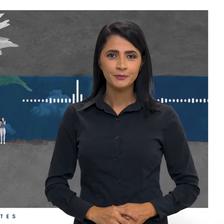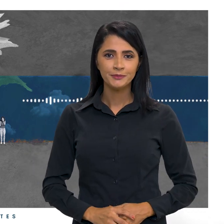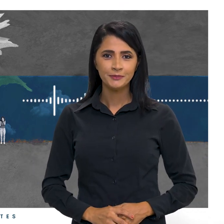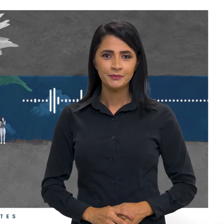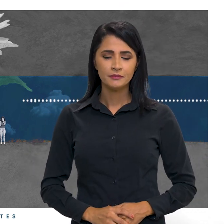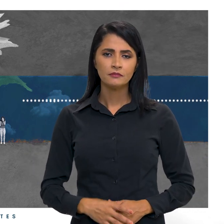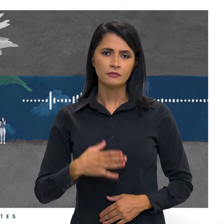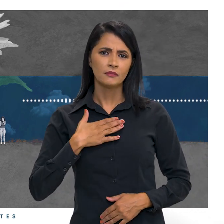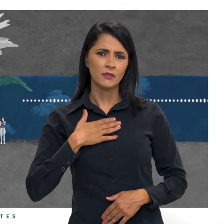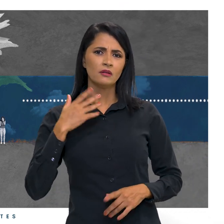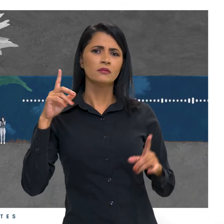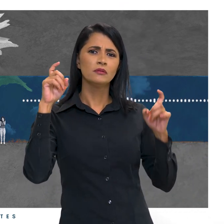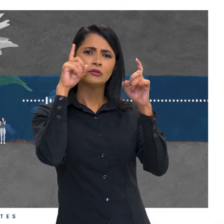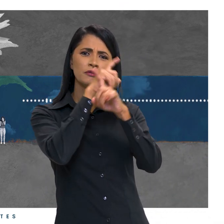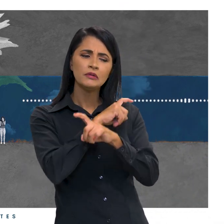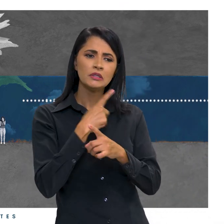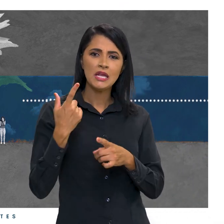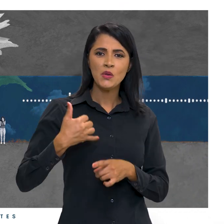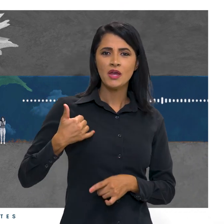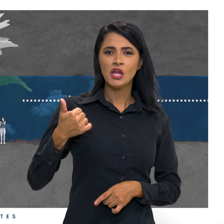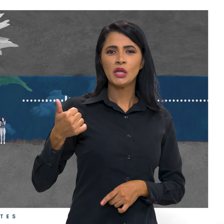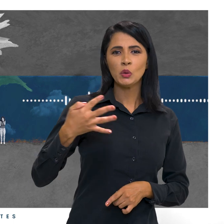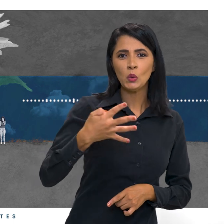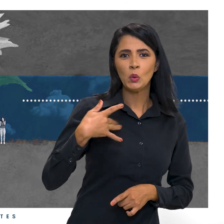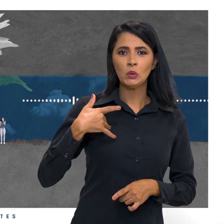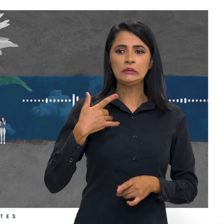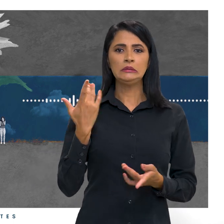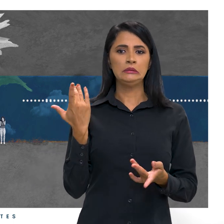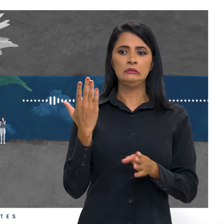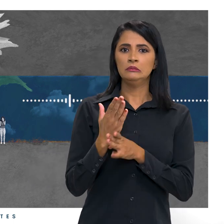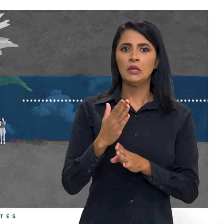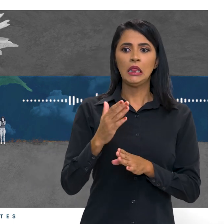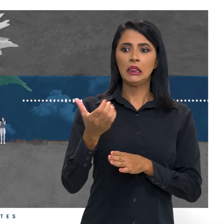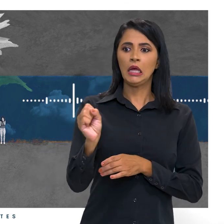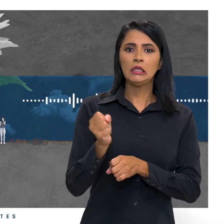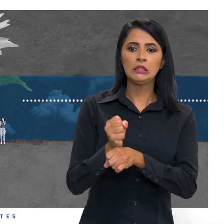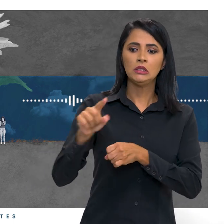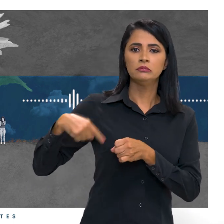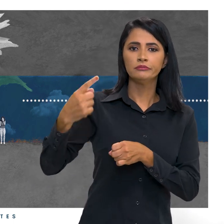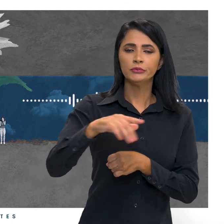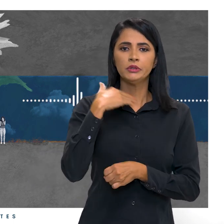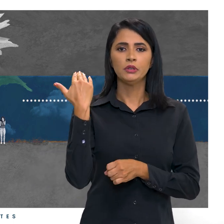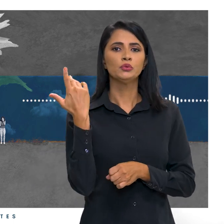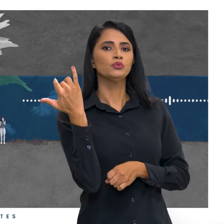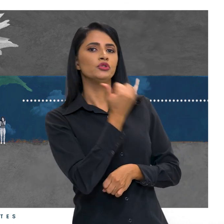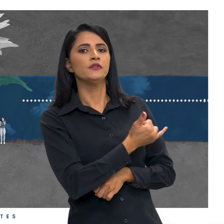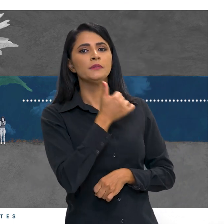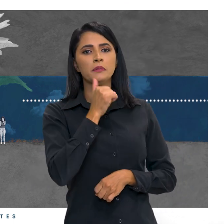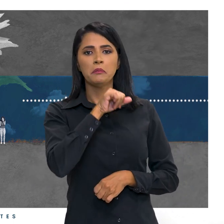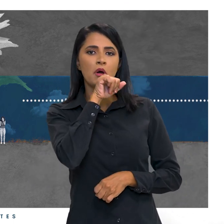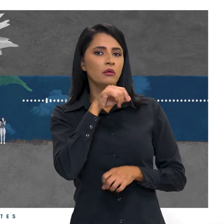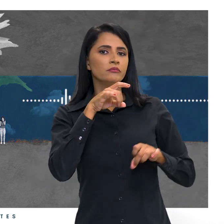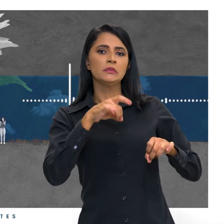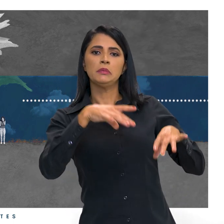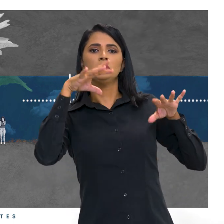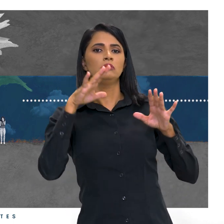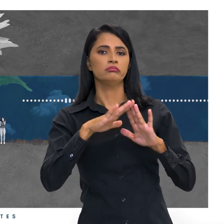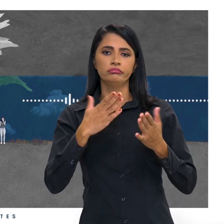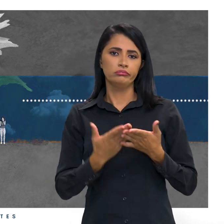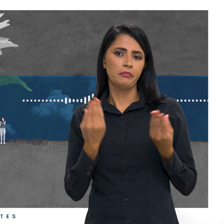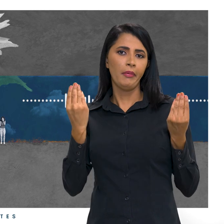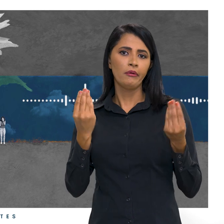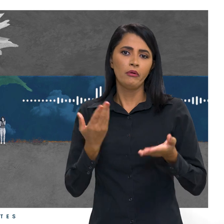Para mim foi muito difícil, porque quando eu tinha 14 anos eu descobri que eu ia morrer em 10, no dia seguinte eu falei para minha mãe que eu queria sair da escola, porque para mim não fazia sentido